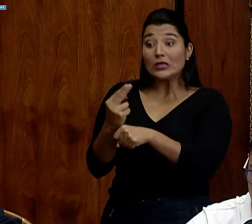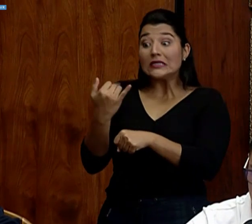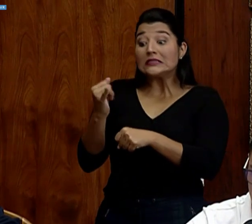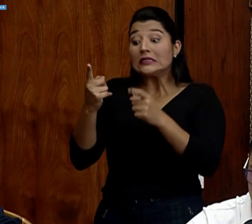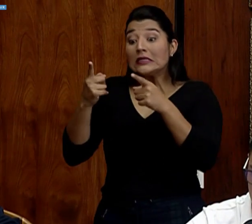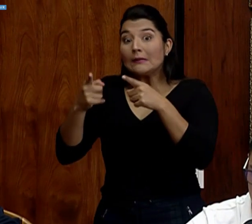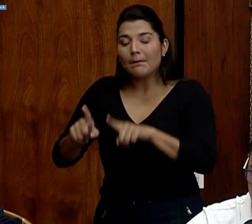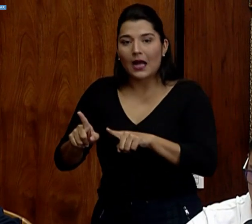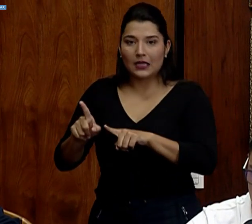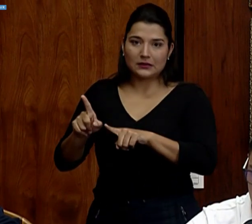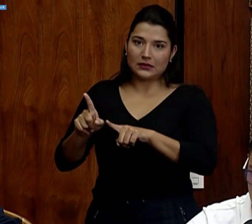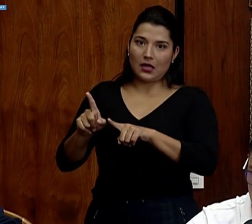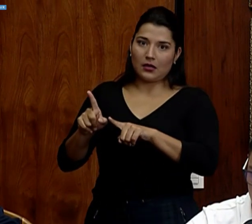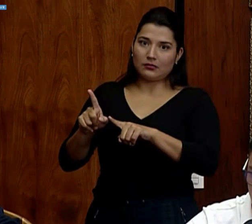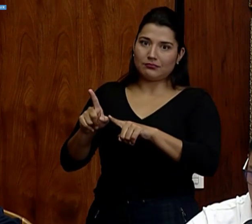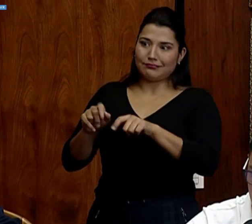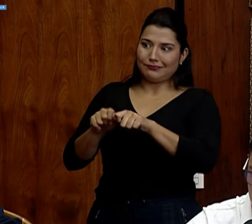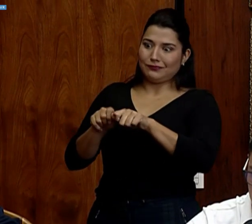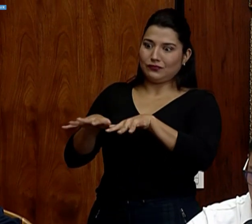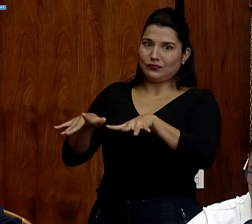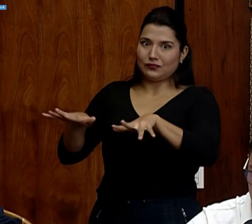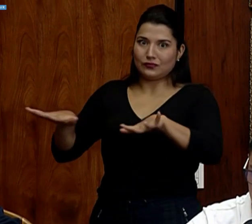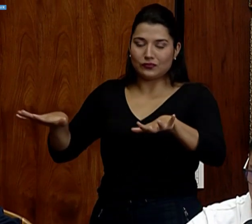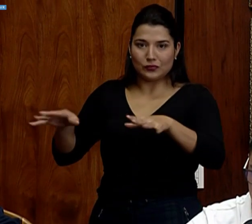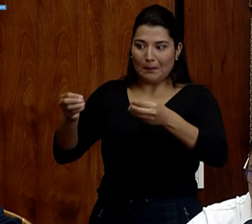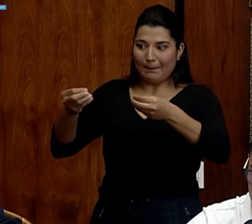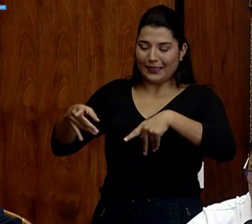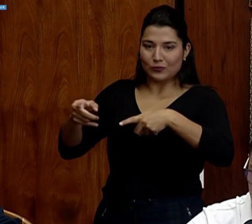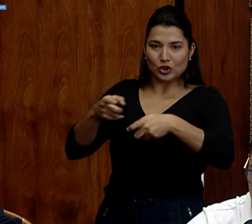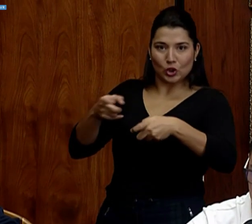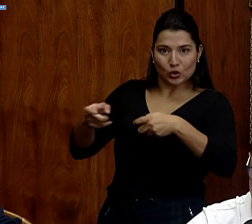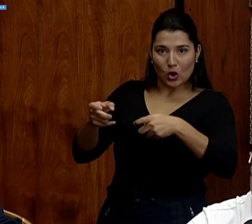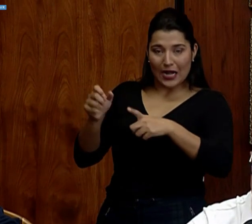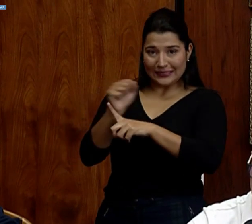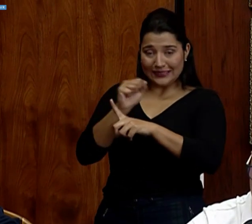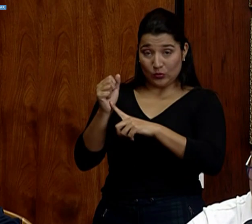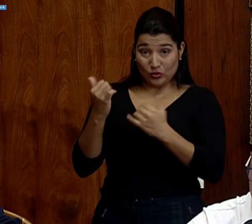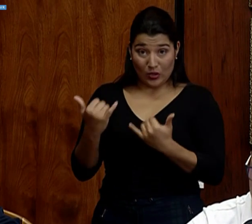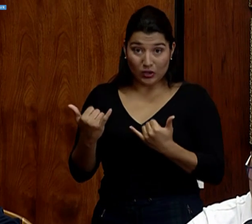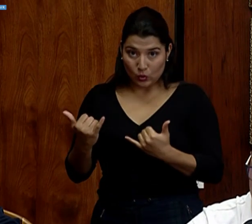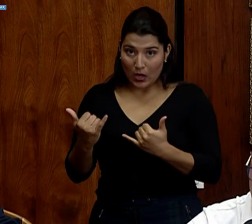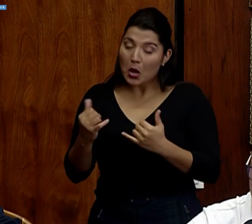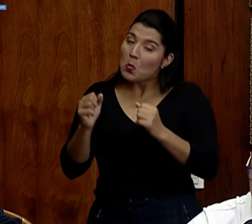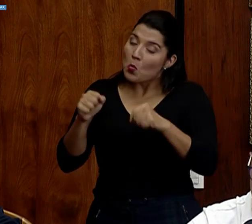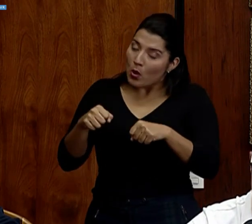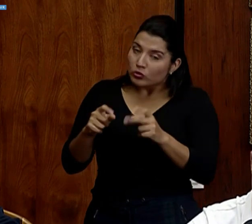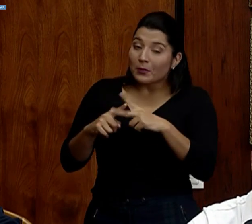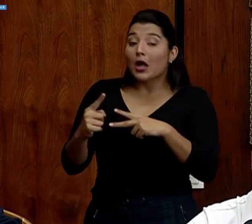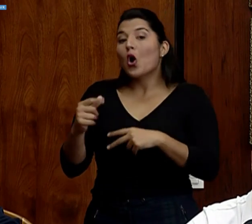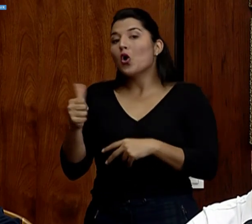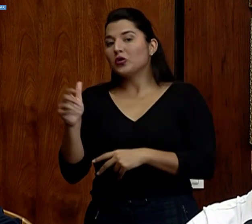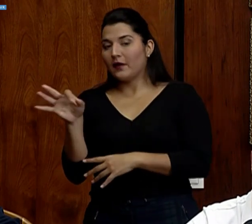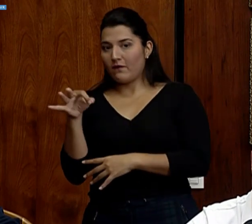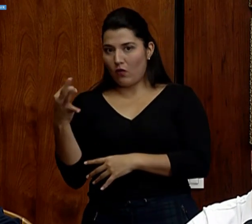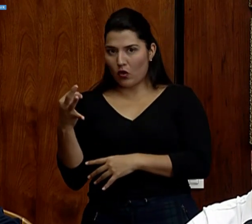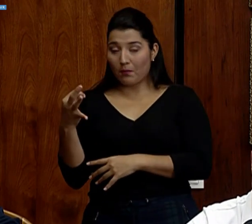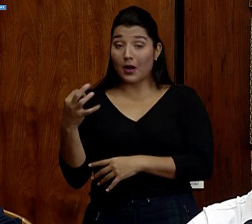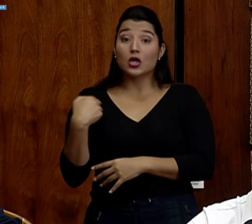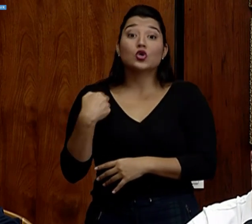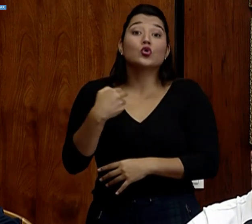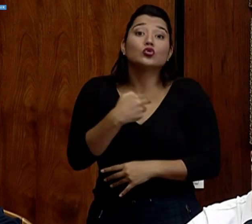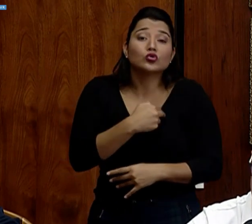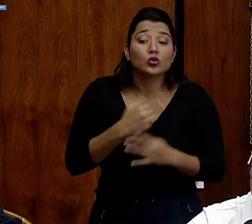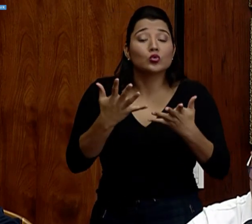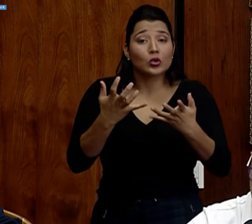epidemiológica muy fuera de lo esperado. Recordemos que las medidas que se han ido tomando buscan también que podamos